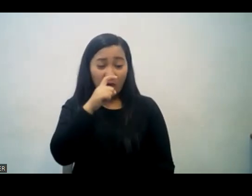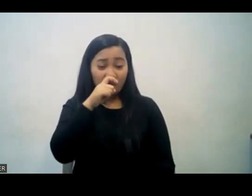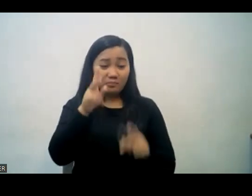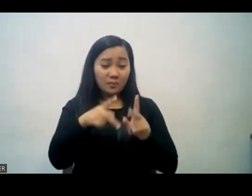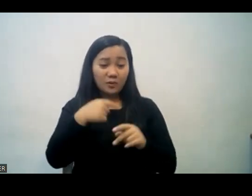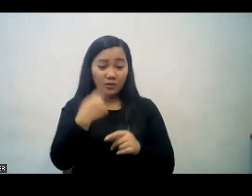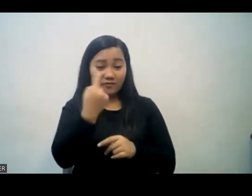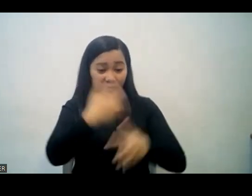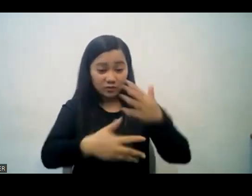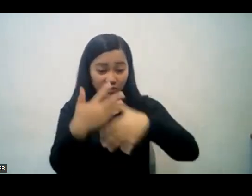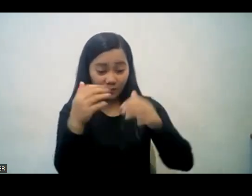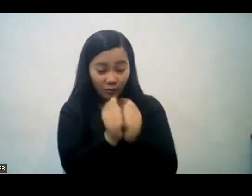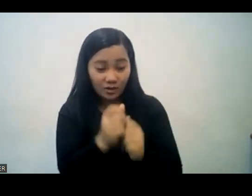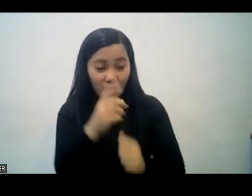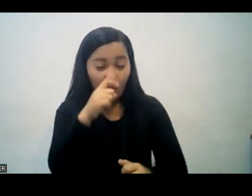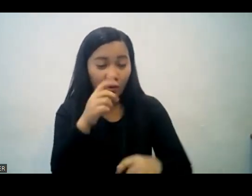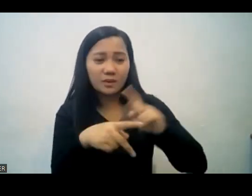yung fellowship po ay hindi tulad nito